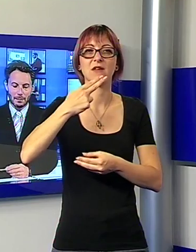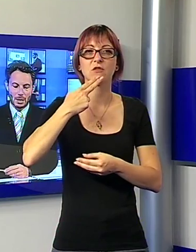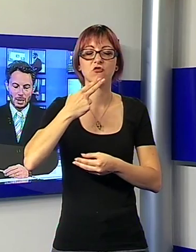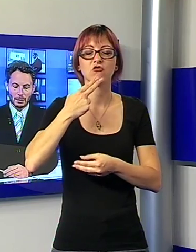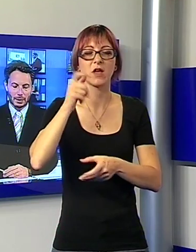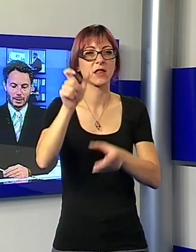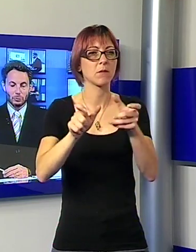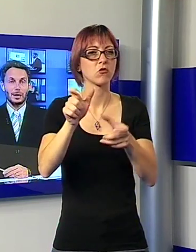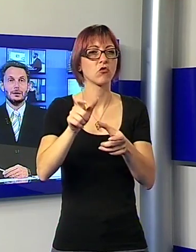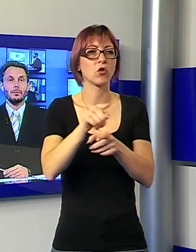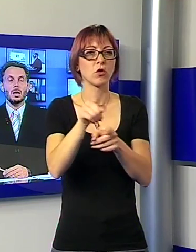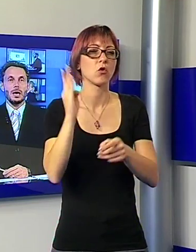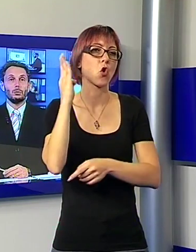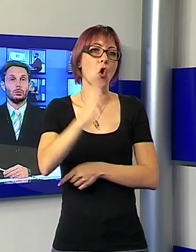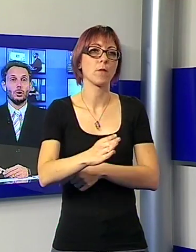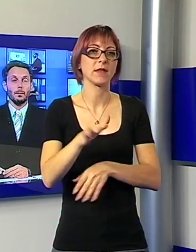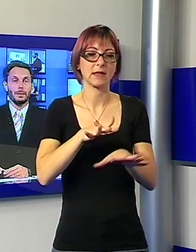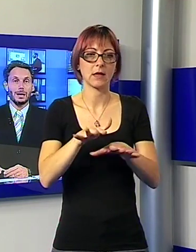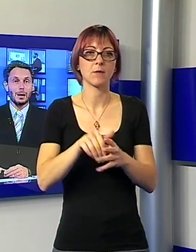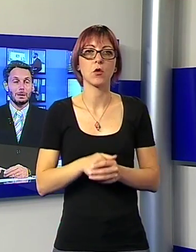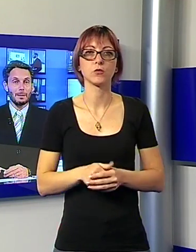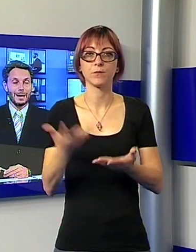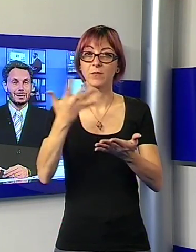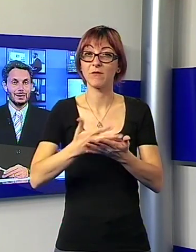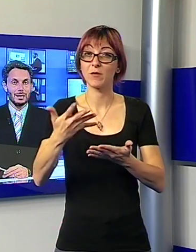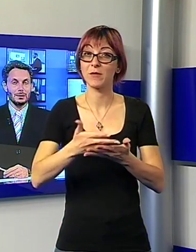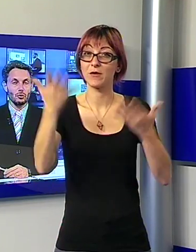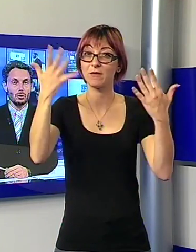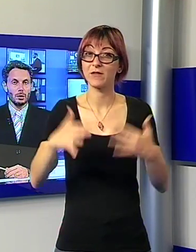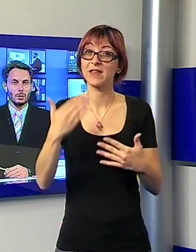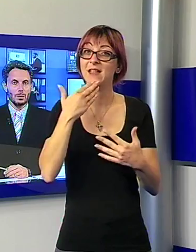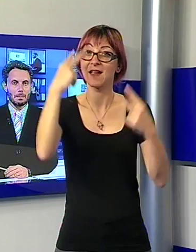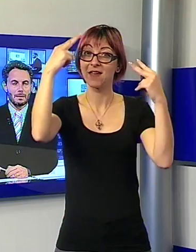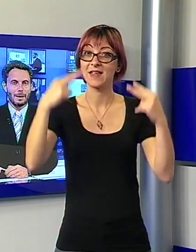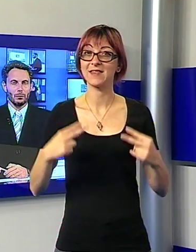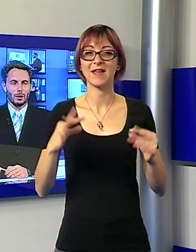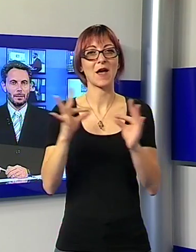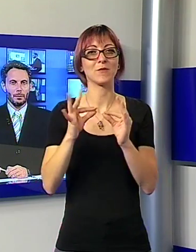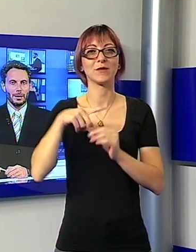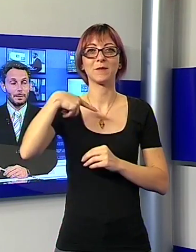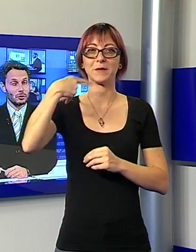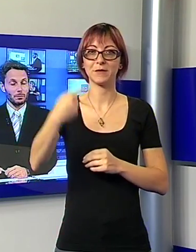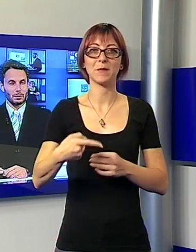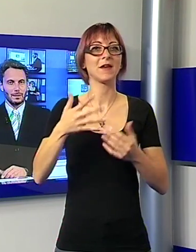terremotati. È tutto per la prima parte delle TG Noi una breve pausa e poi la pagina sportiva.